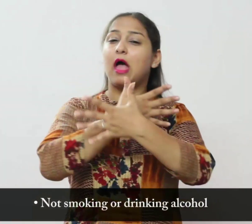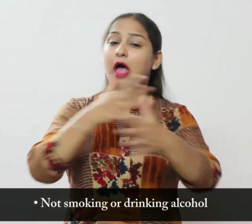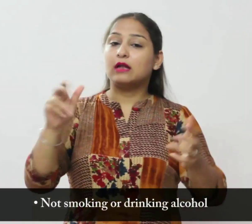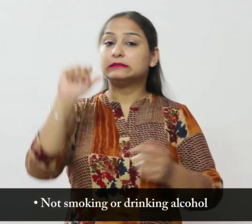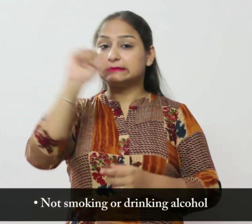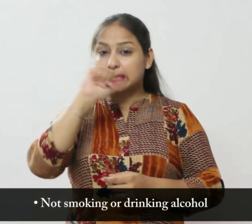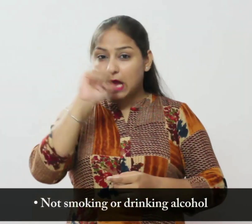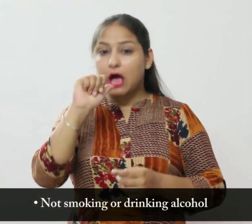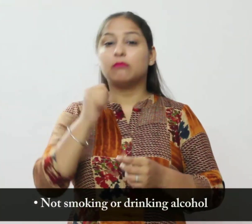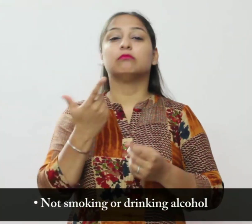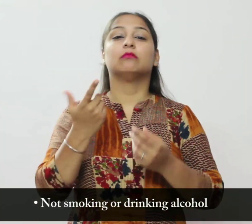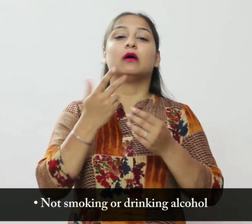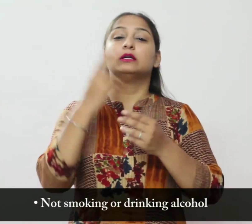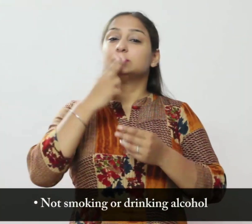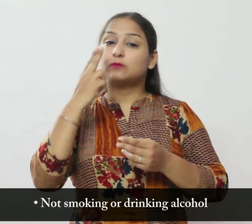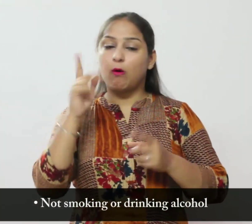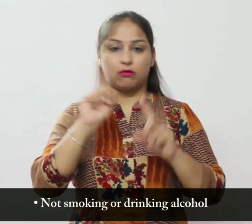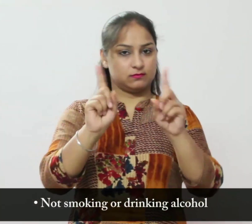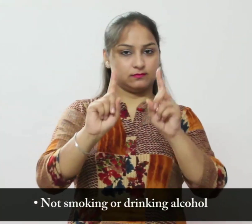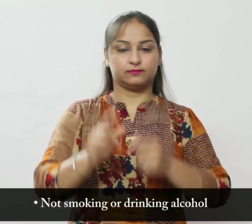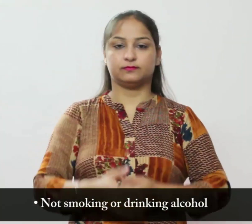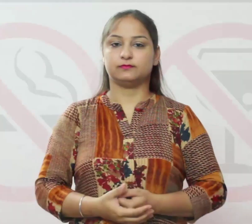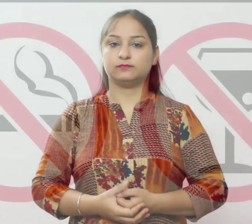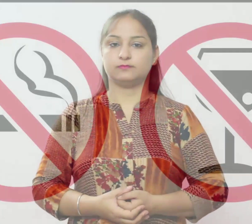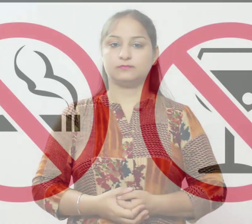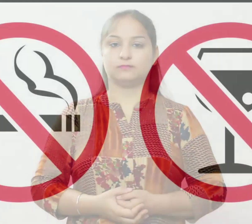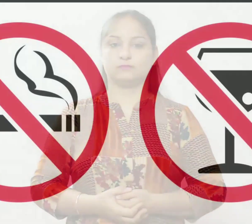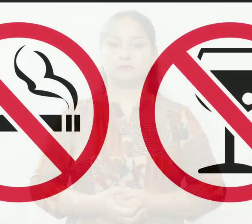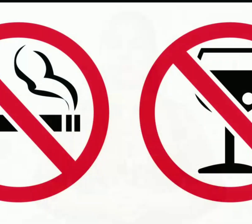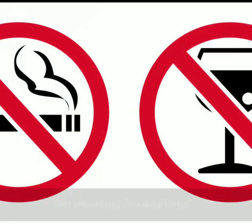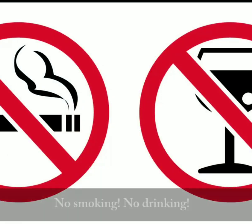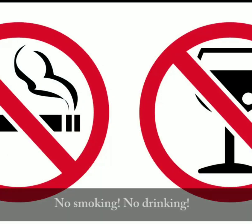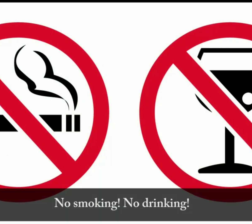धूर्म पान निशेश शराब नहीं पीना